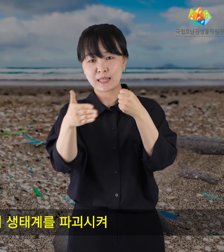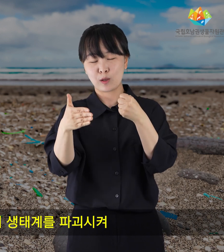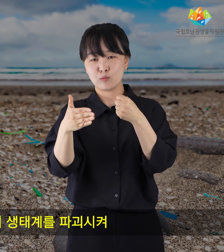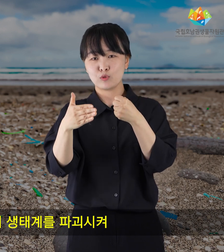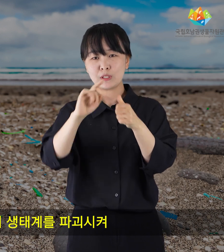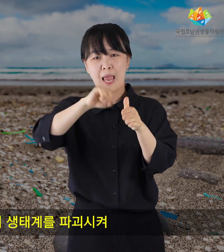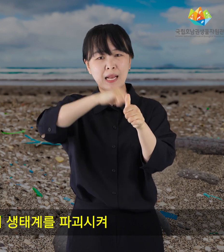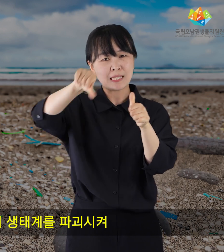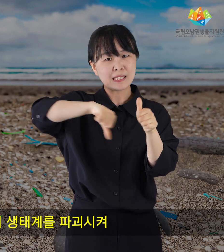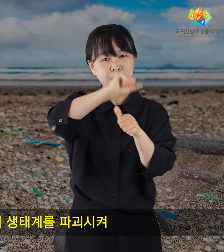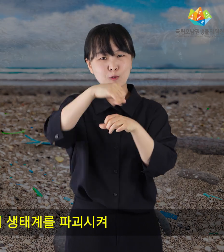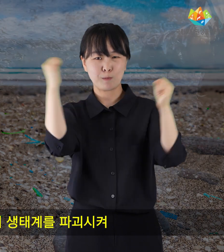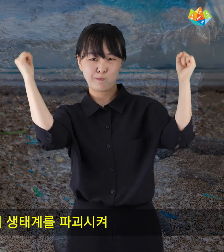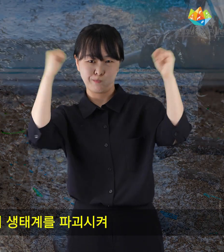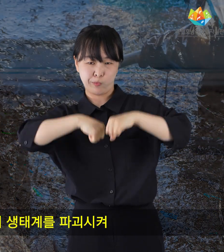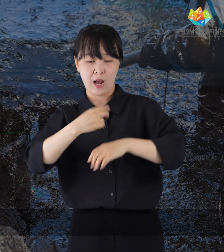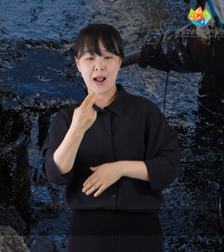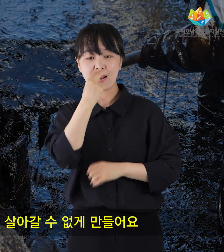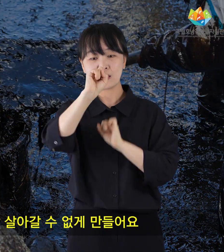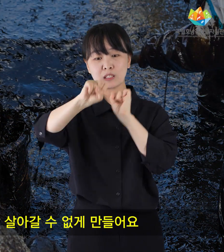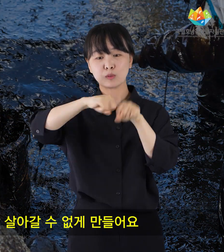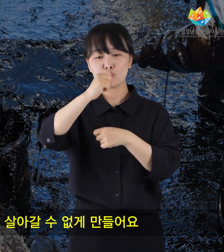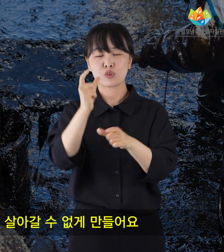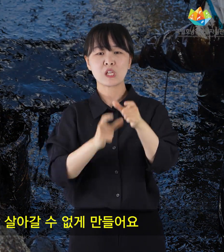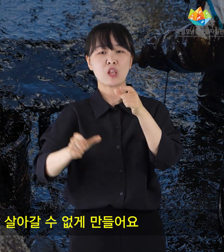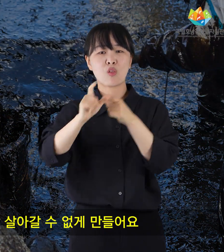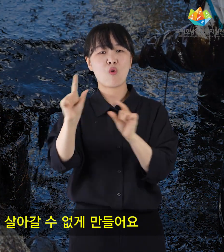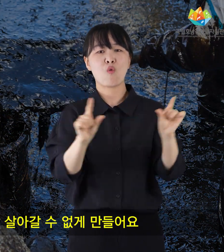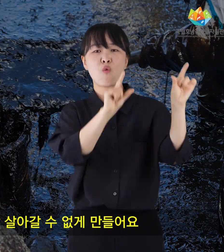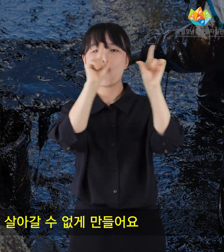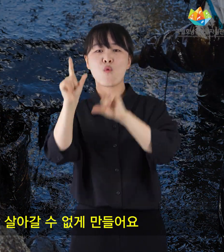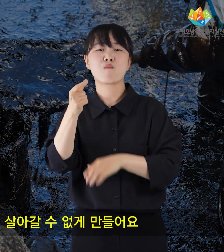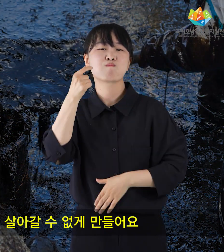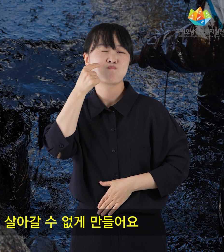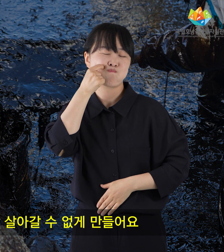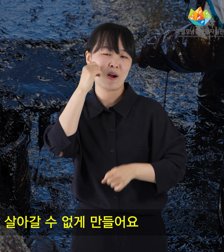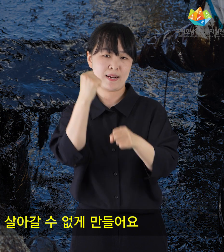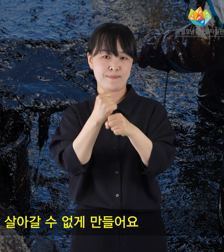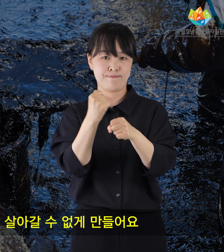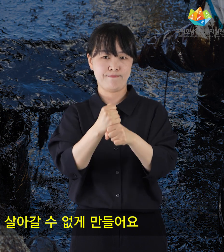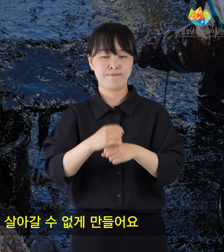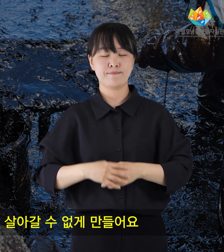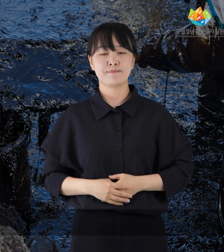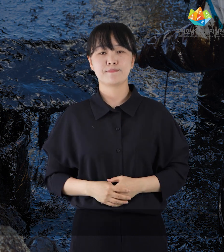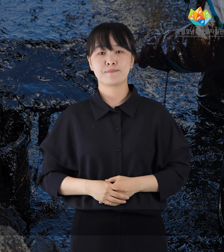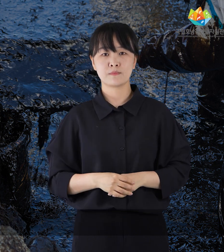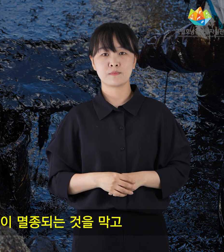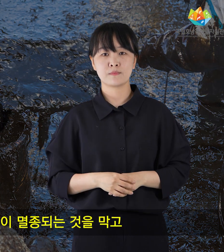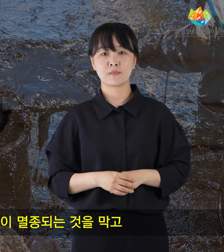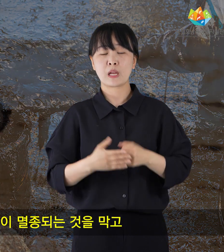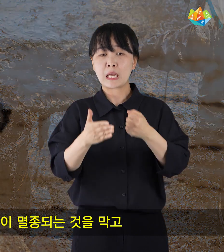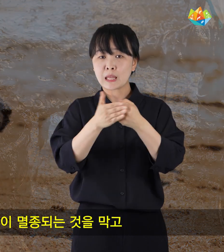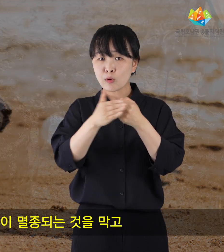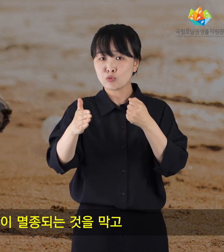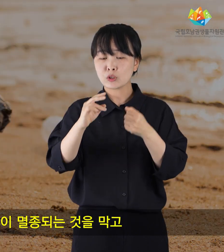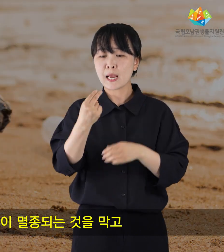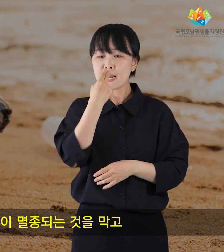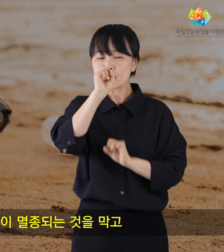파괴시켜 생물들이 더 이상 살아갈 수 없게 만들어요. 따라서 생물들이